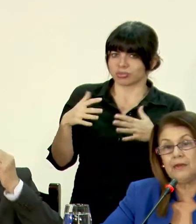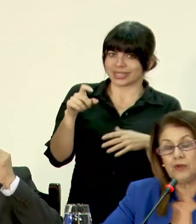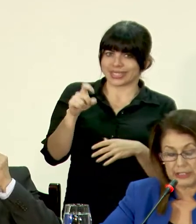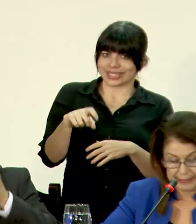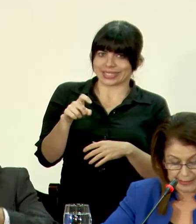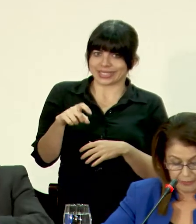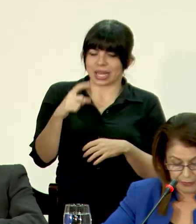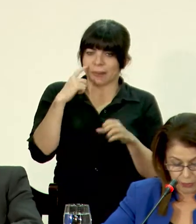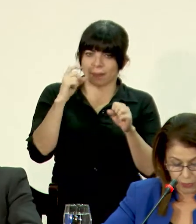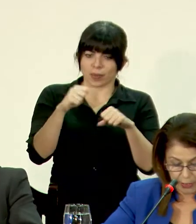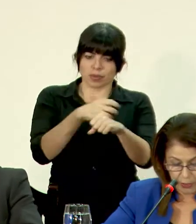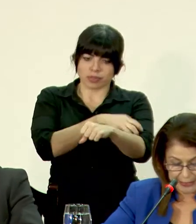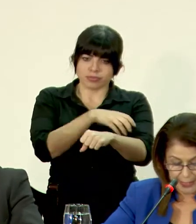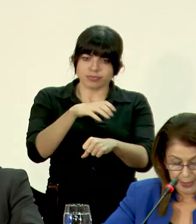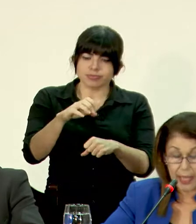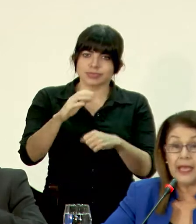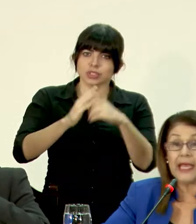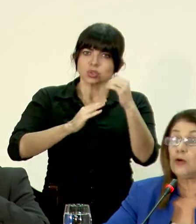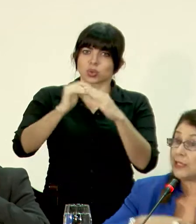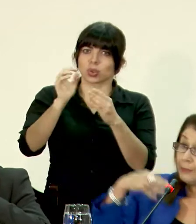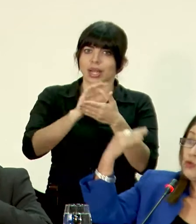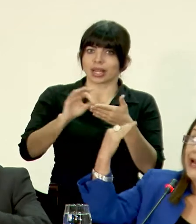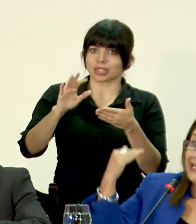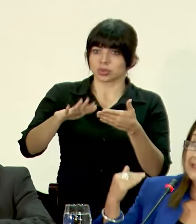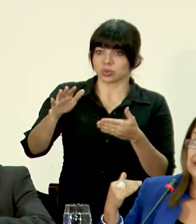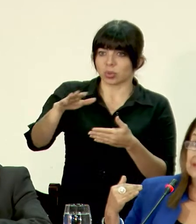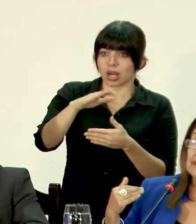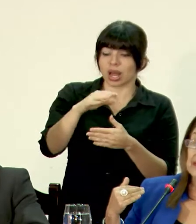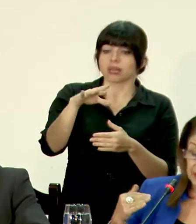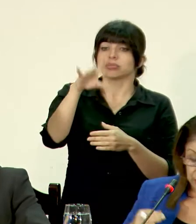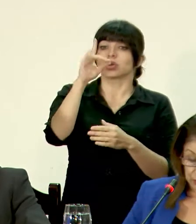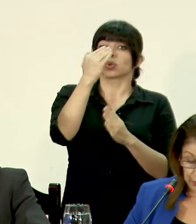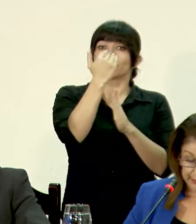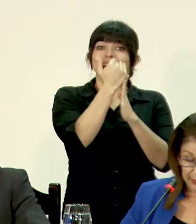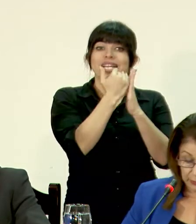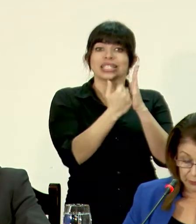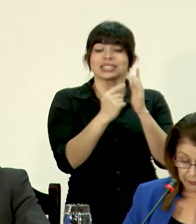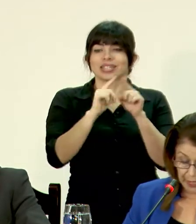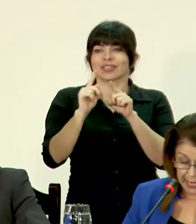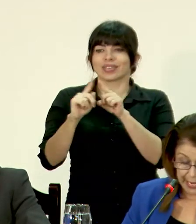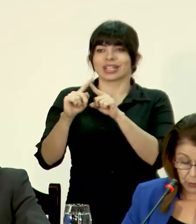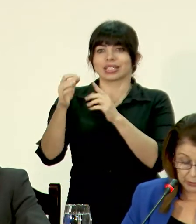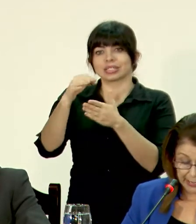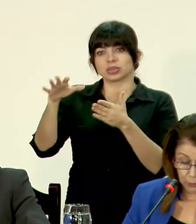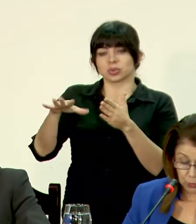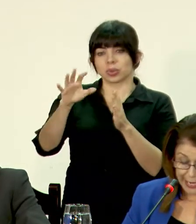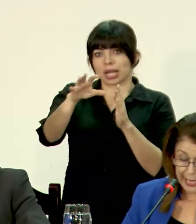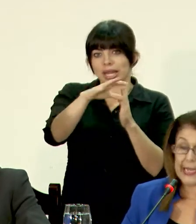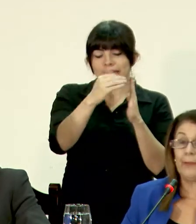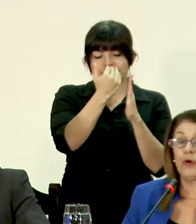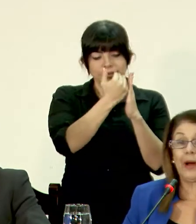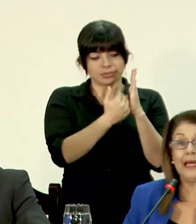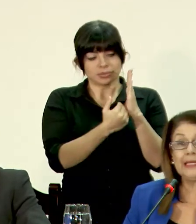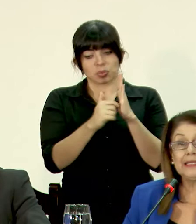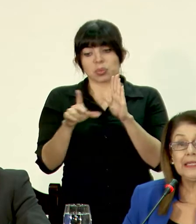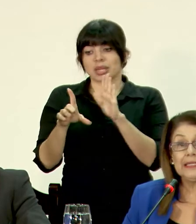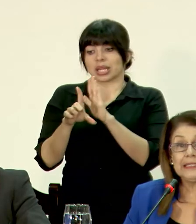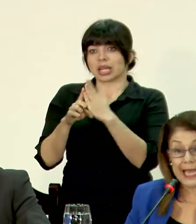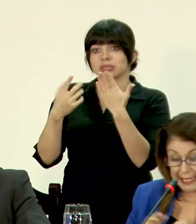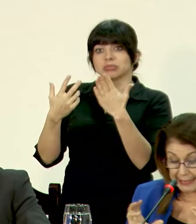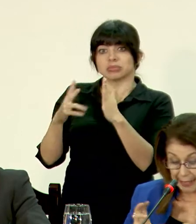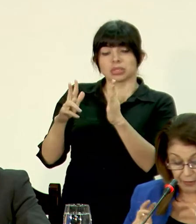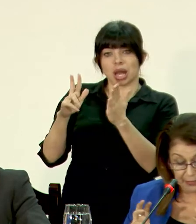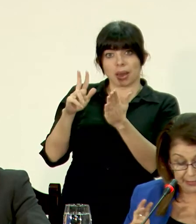para fortalecer la infraestructura educativa. Encontramos una lista de centros educativos. Encontramos una ley aprobada,